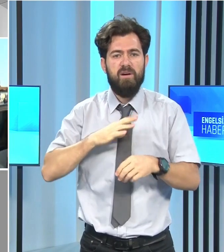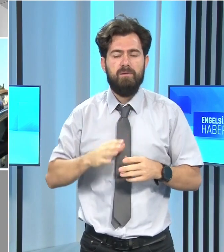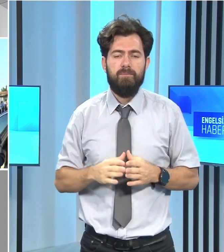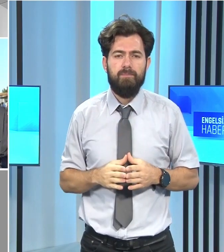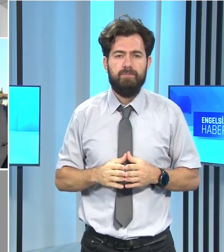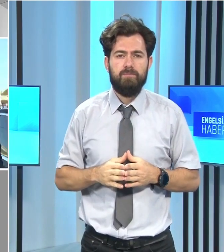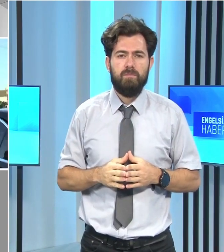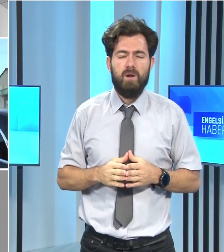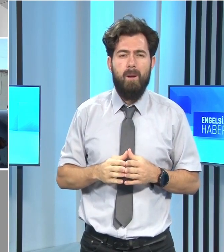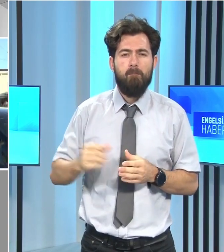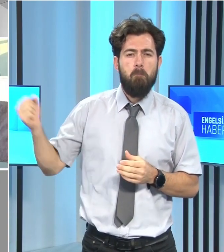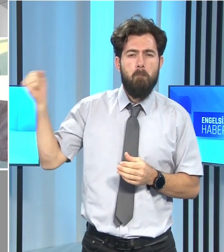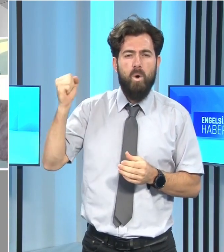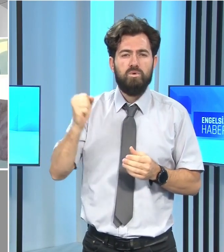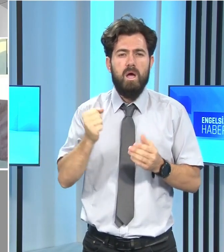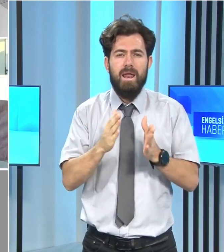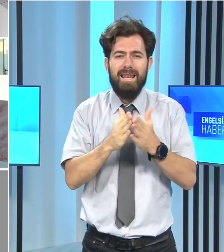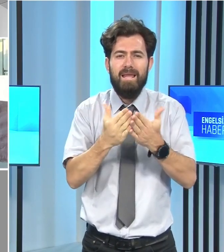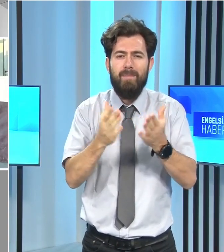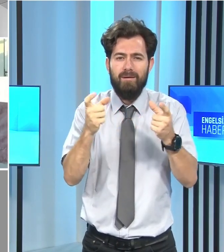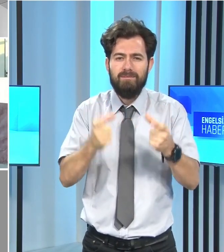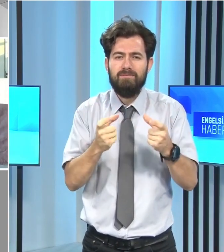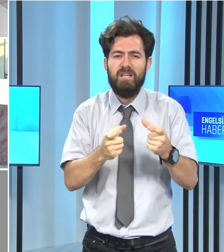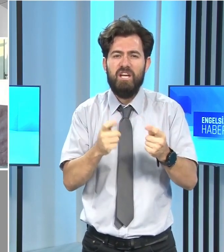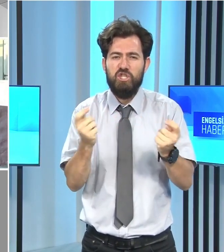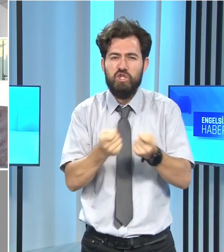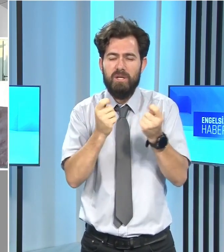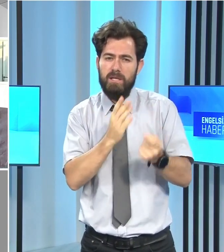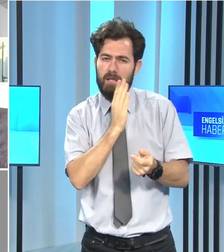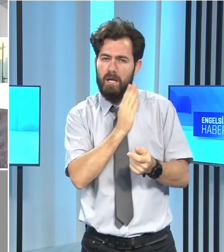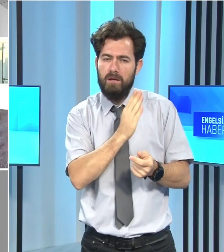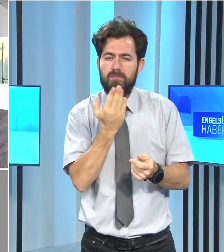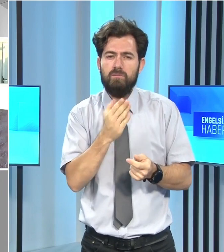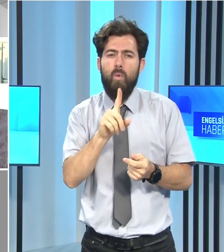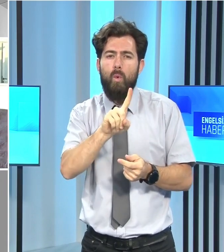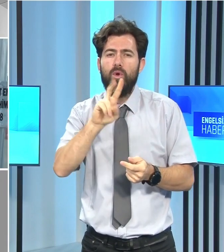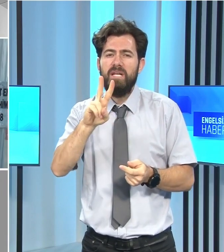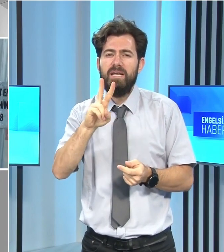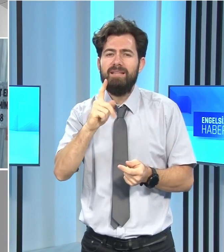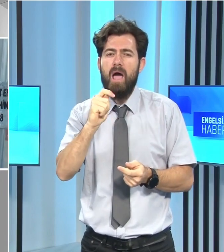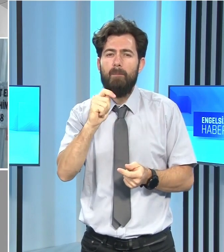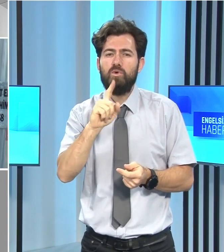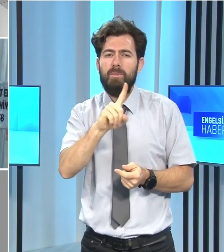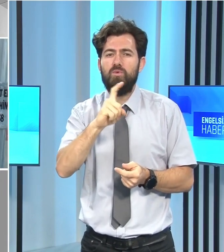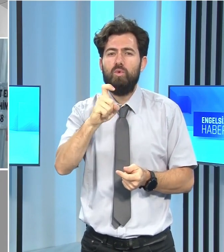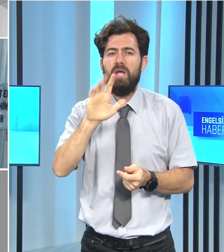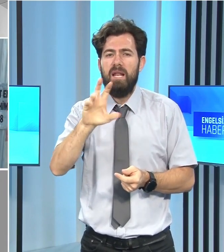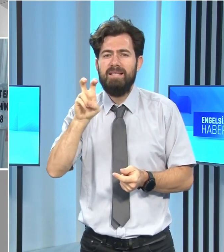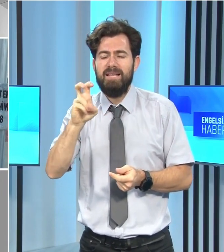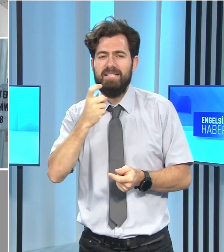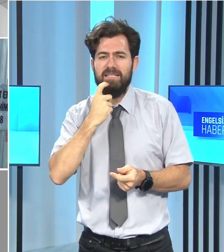Mausa Limanı'ndaki işlerine giderken, 12 Temmuz 1958'de